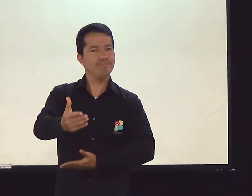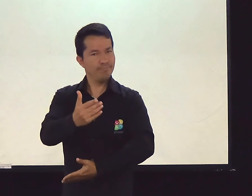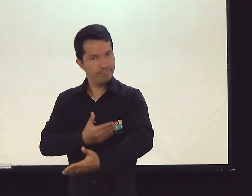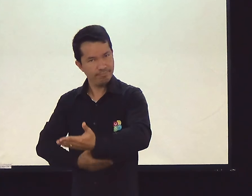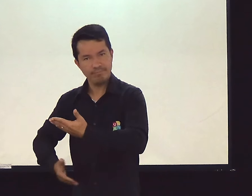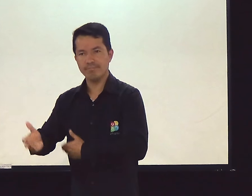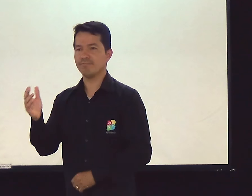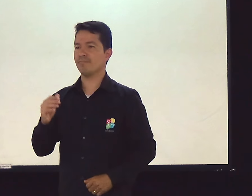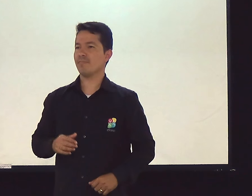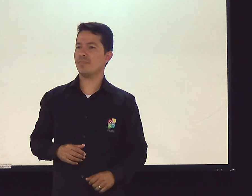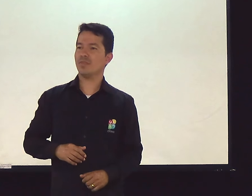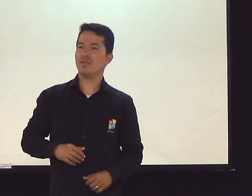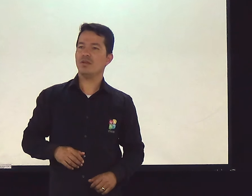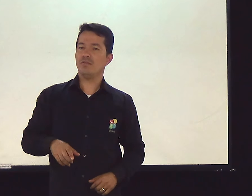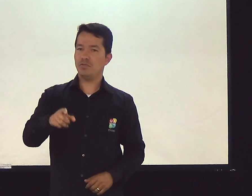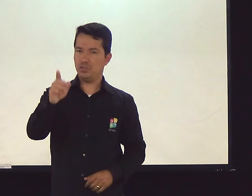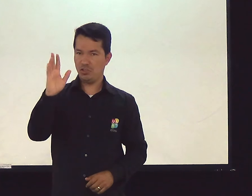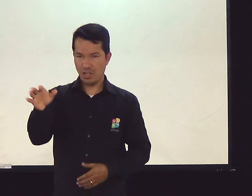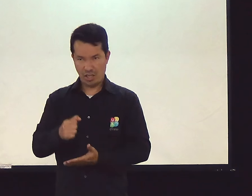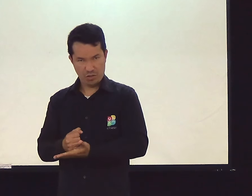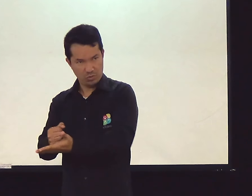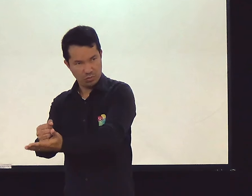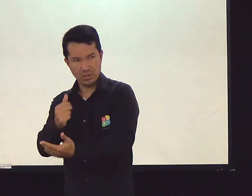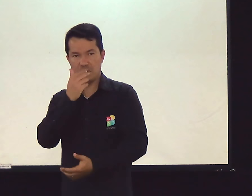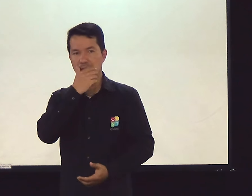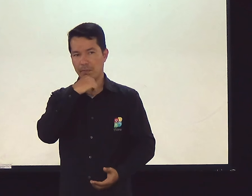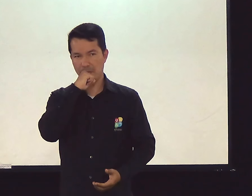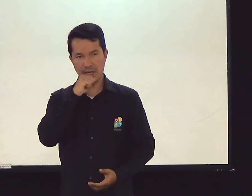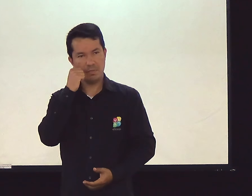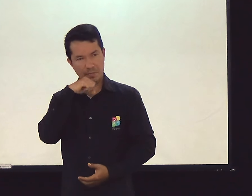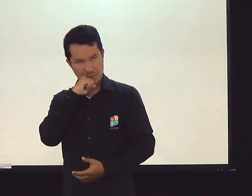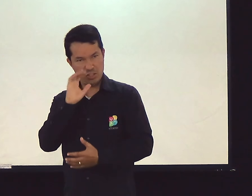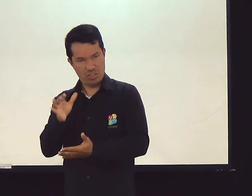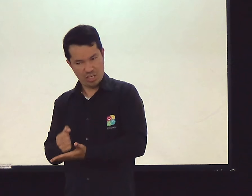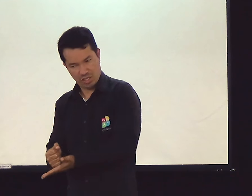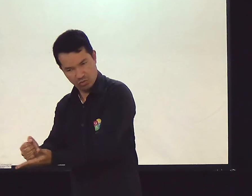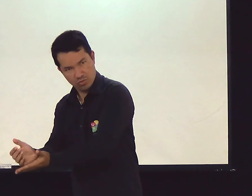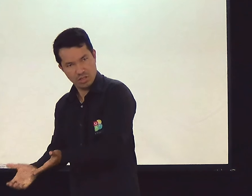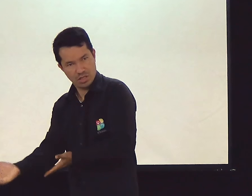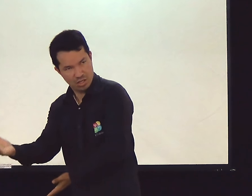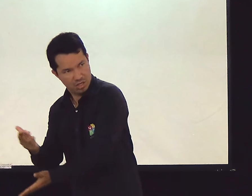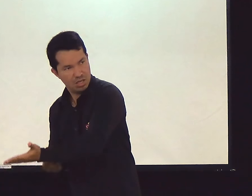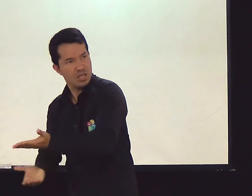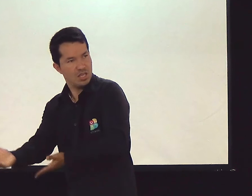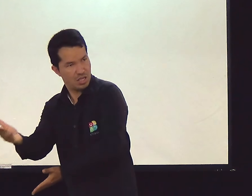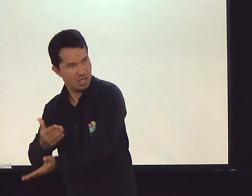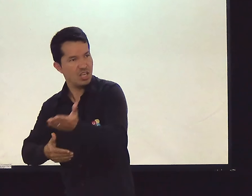lá, dá uma força. Você já ajudou seu pai e sua mãe? Já?